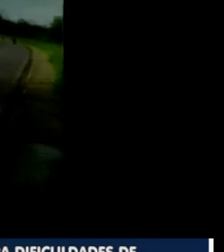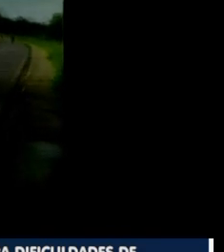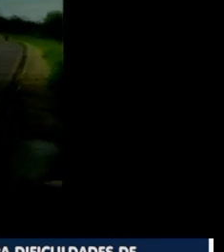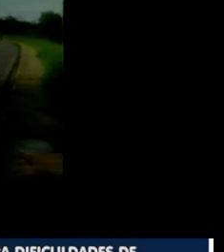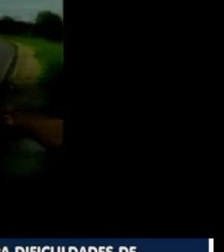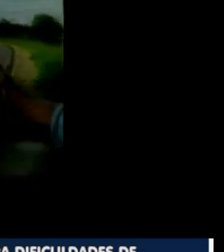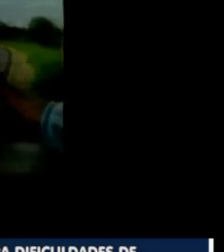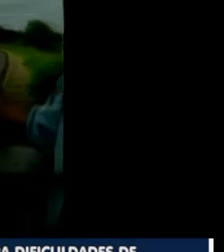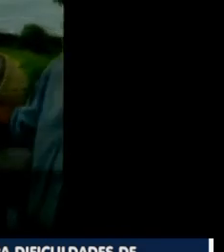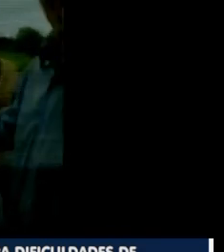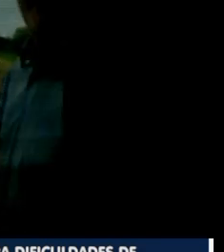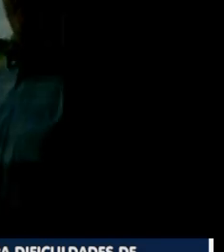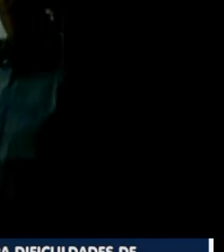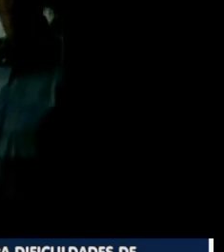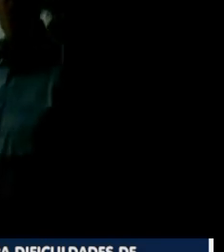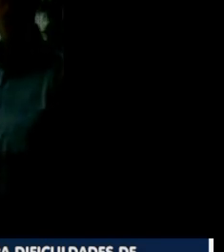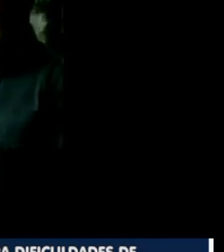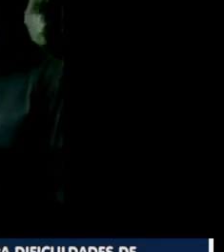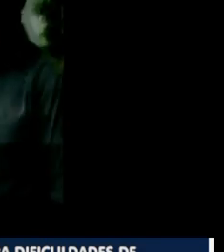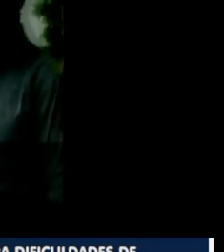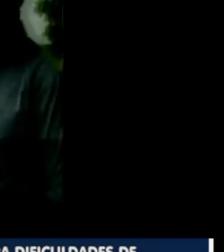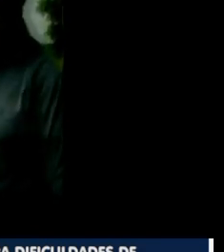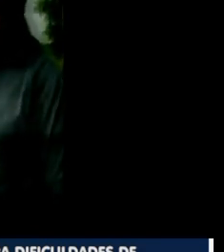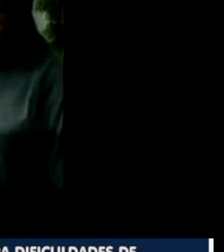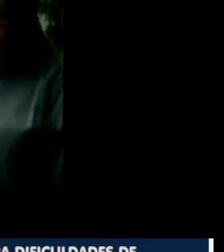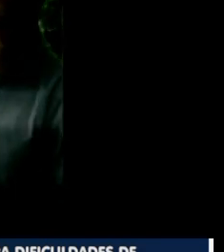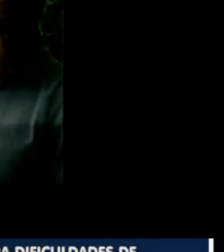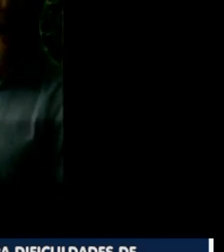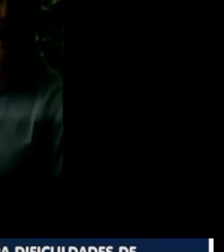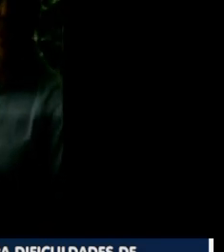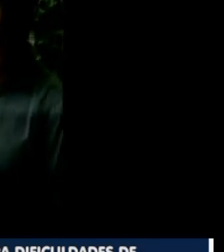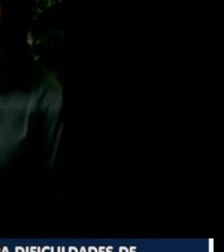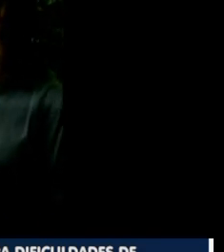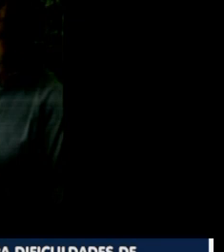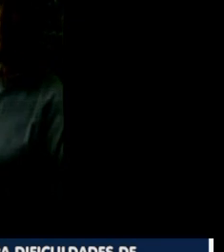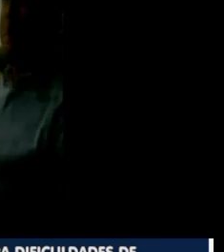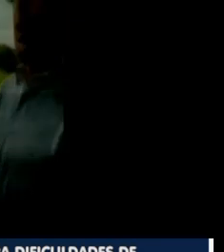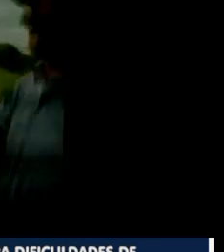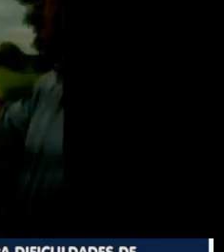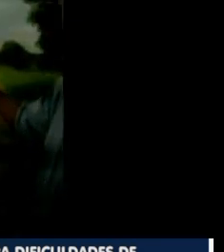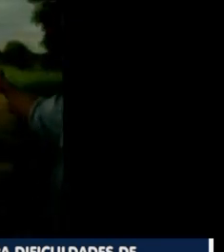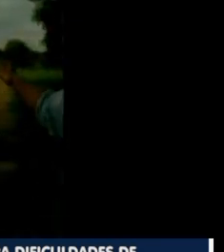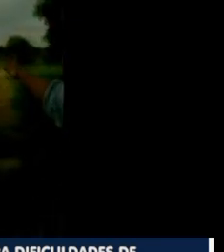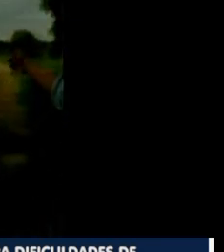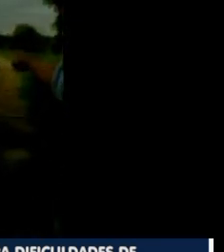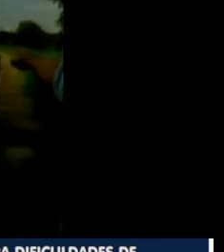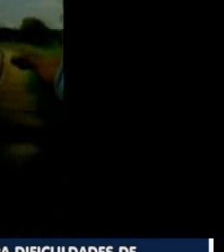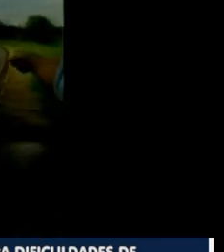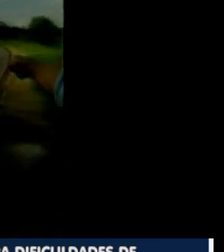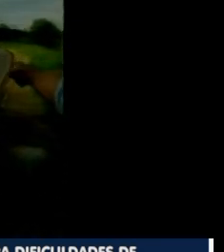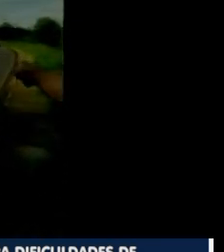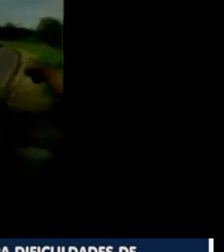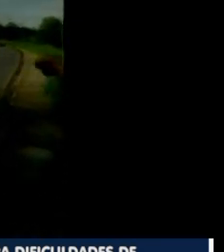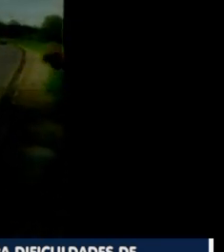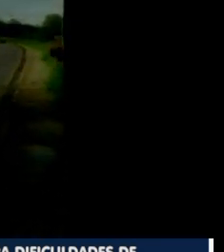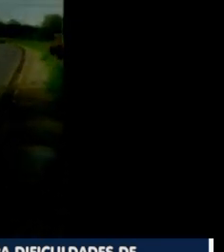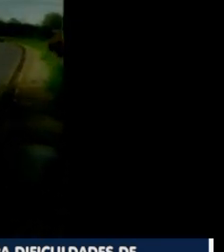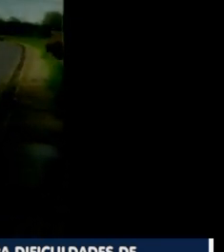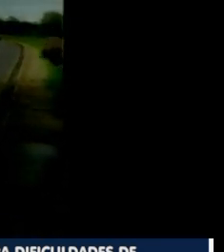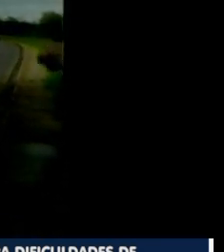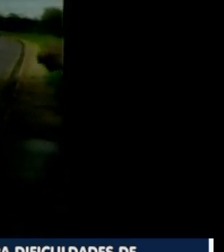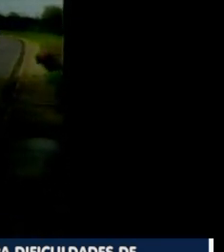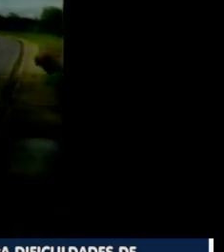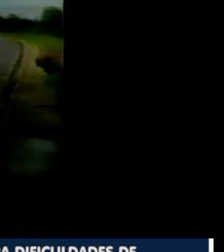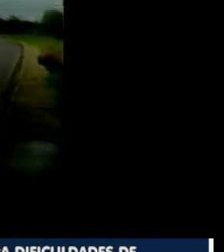É, tem que ser motorista, piloto de rali. Aqui, no caso, é piloto rali dos ralados, porque se a pessoa